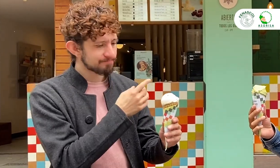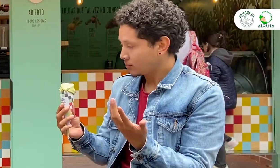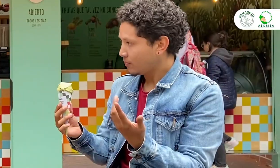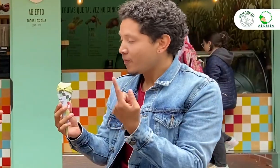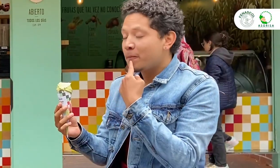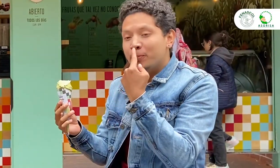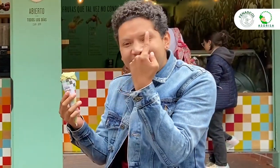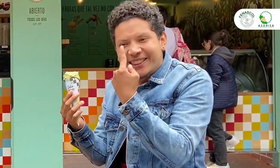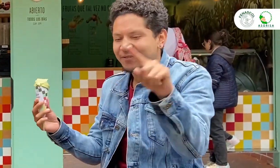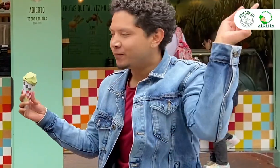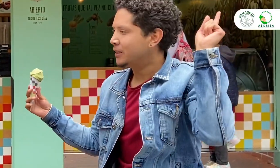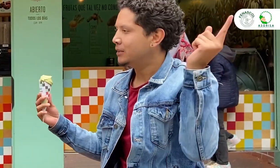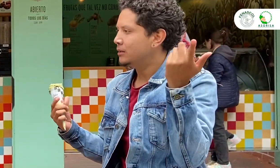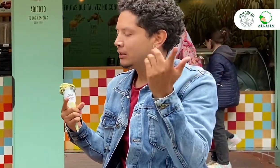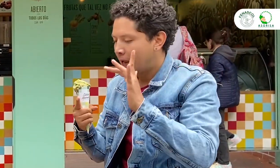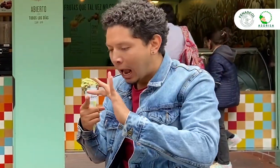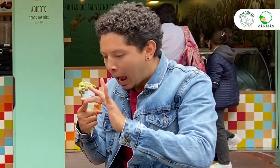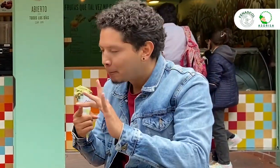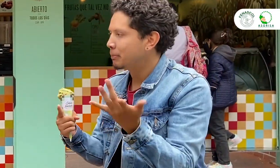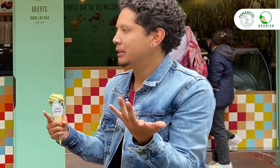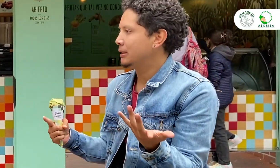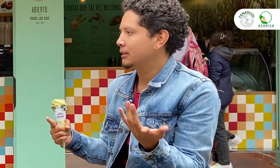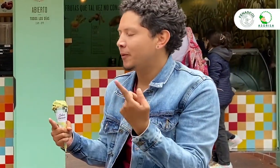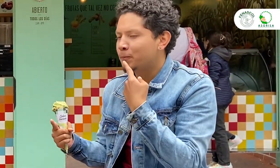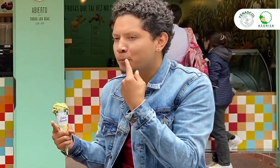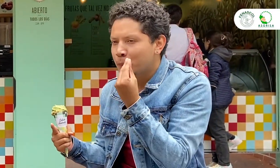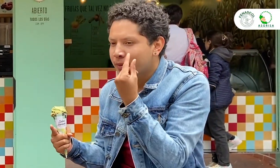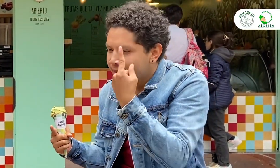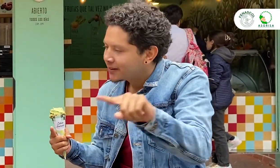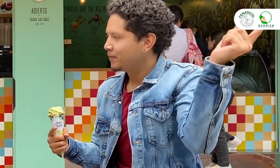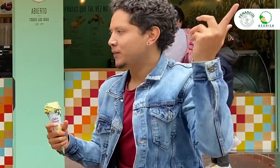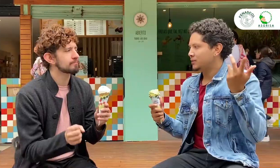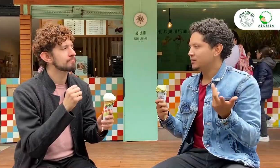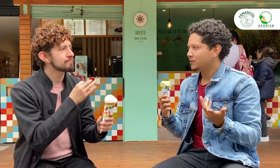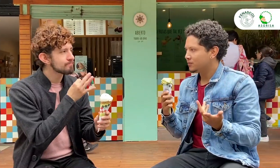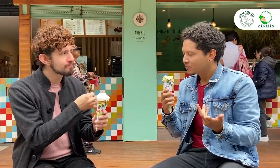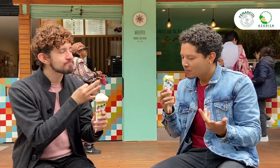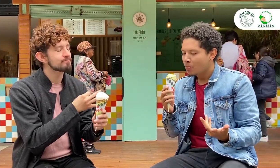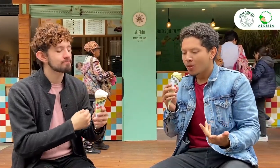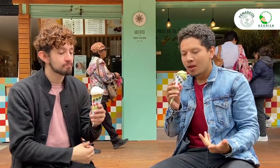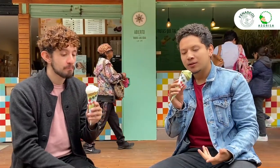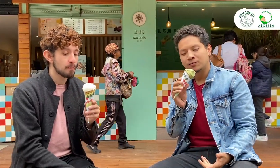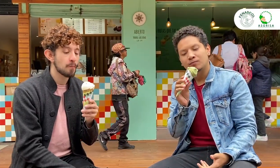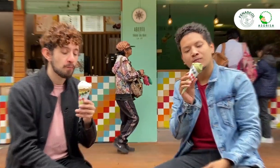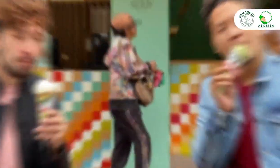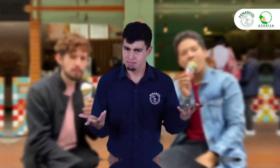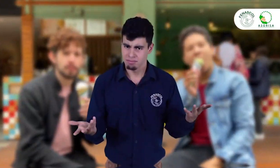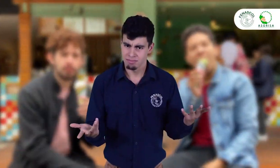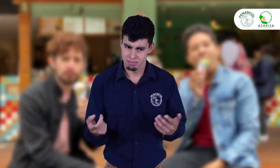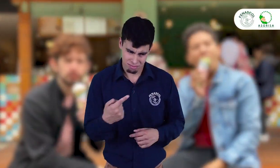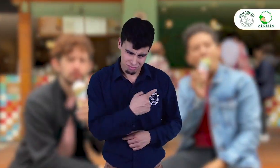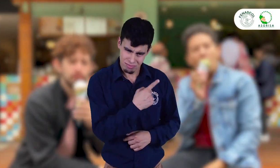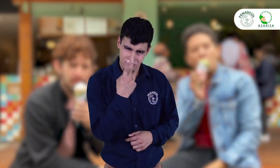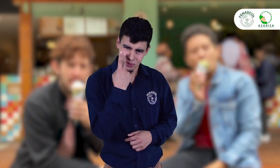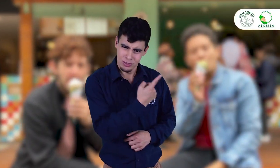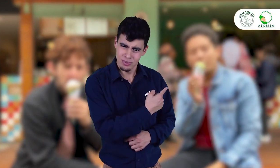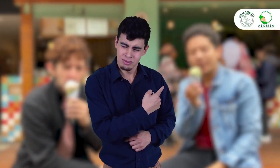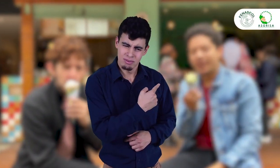razón. Viste, es un sabor diferente, debes probar. Sí, es verdad. ¿Vieron? Como sabemos, hay